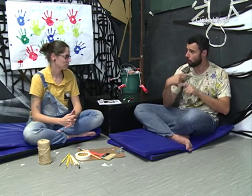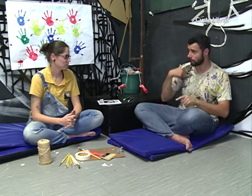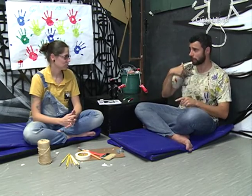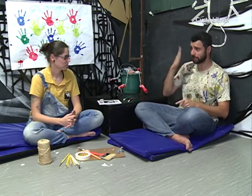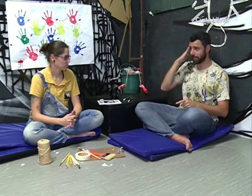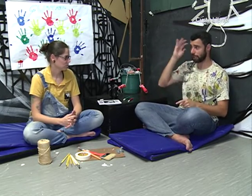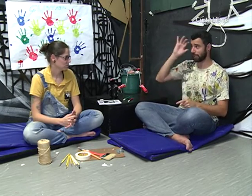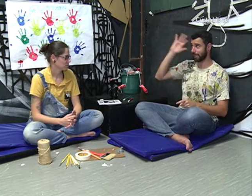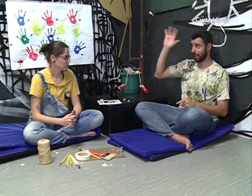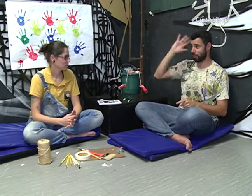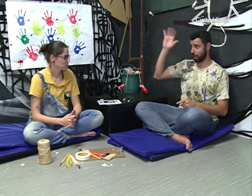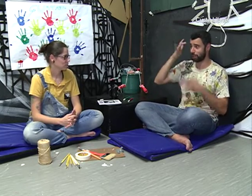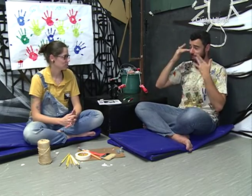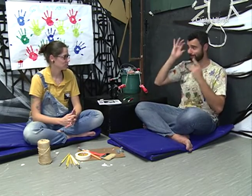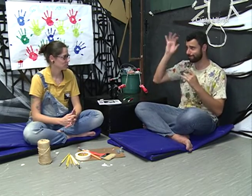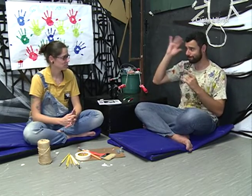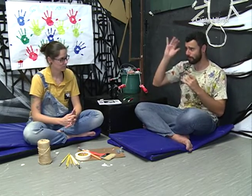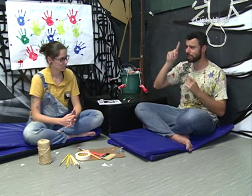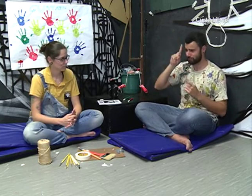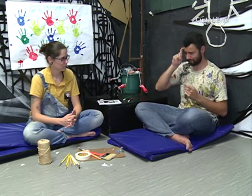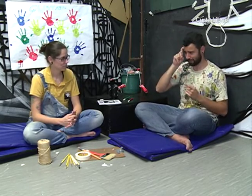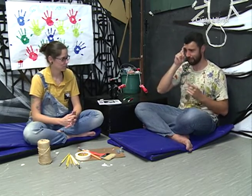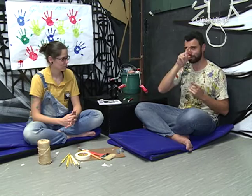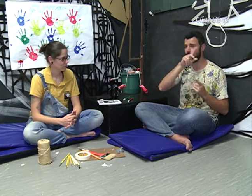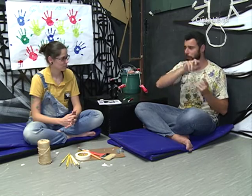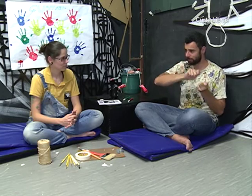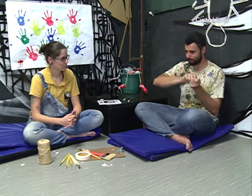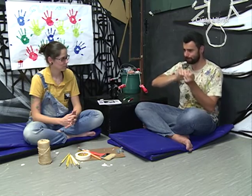muitas dificuldades. Faltam adaptações.